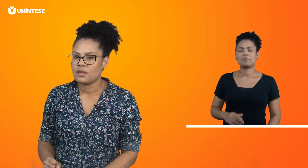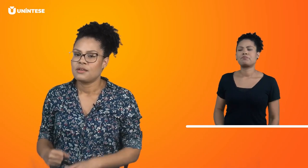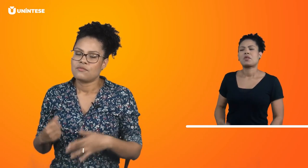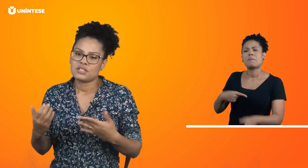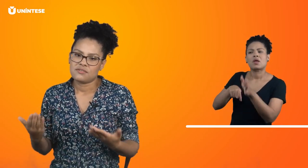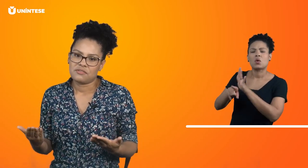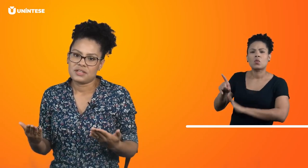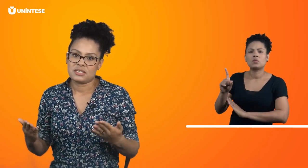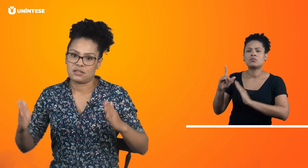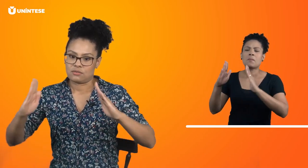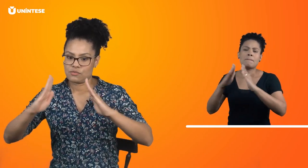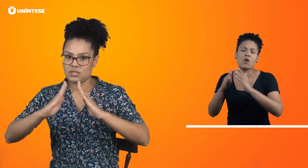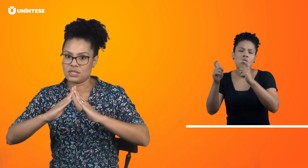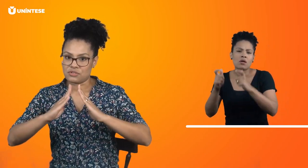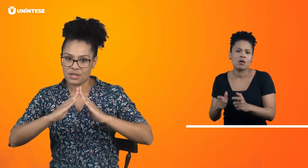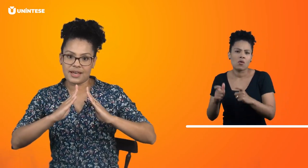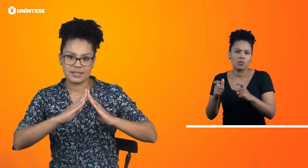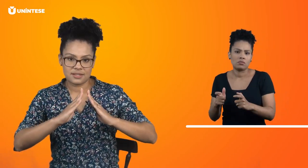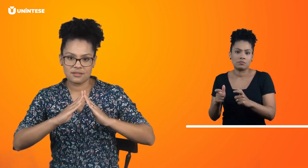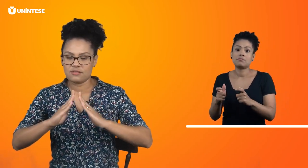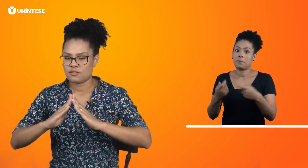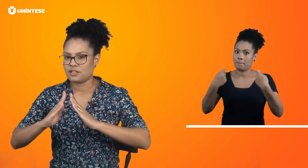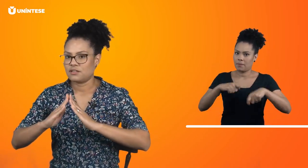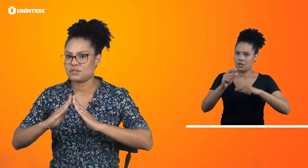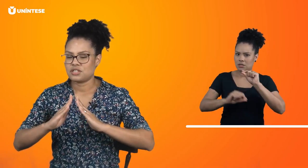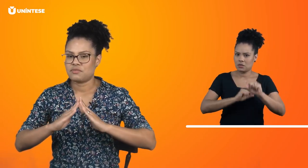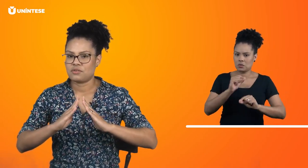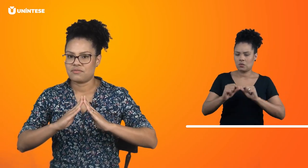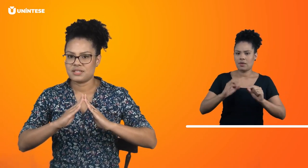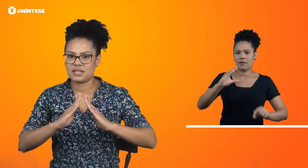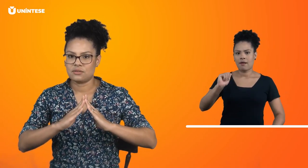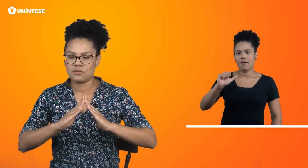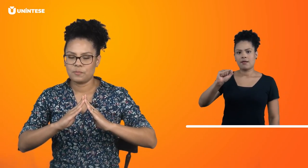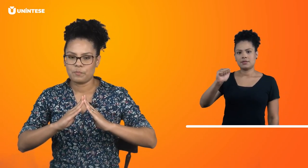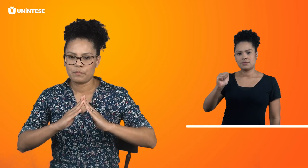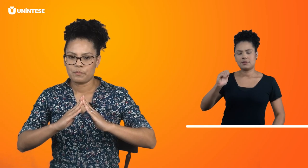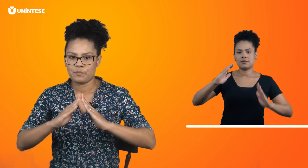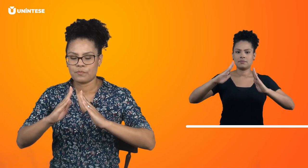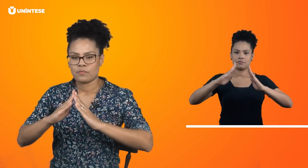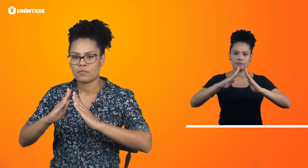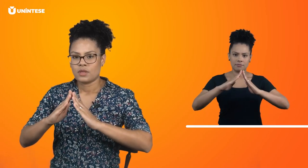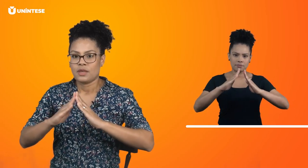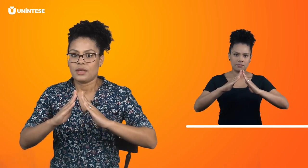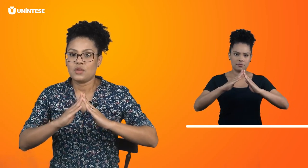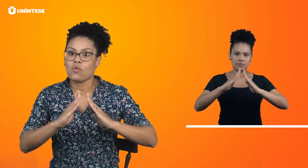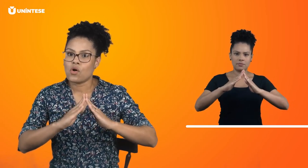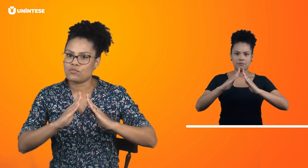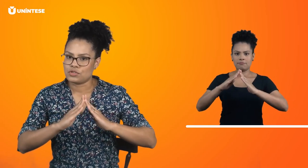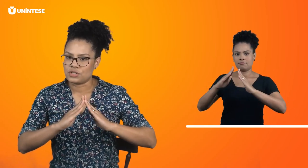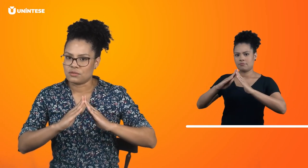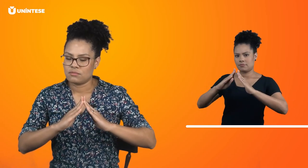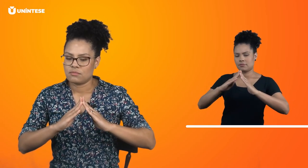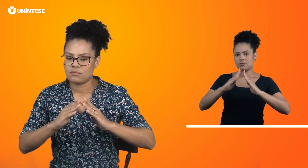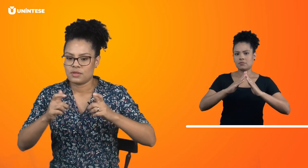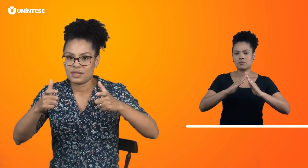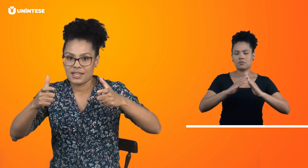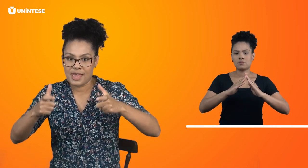Você vai fazer o sinal de casa. Que nem vocês viram fazendo. E o onde? Que é